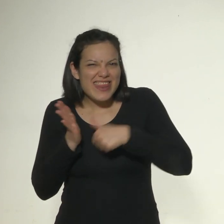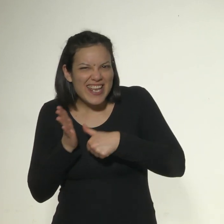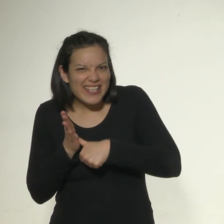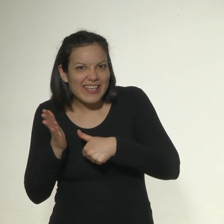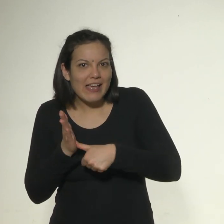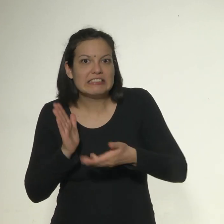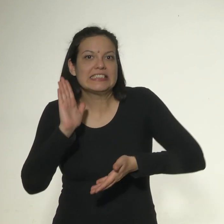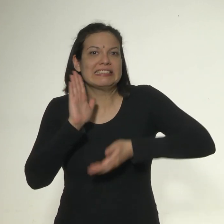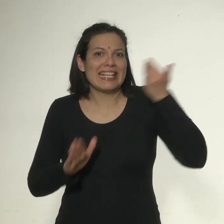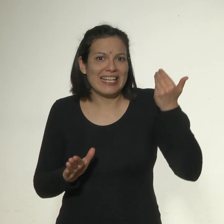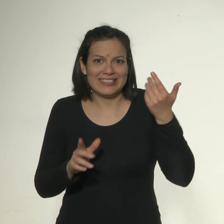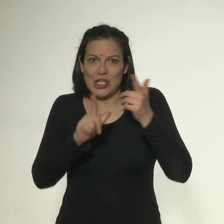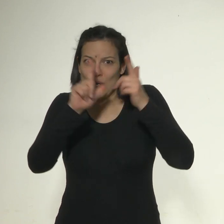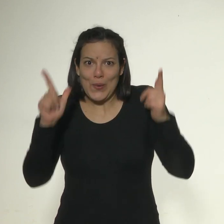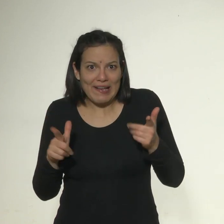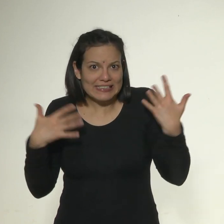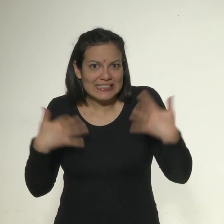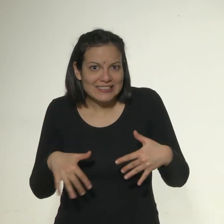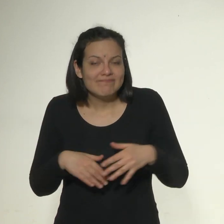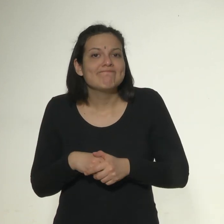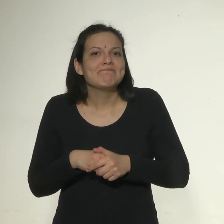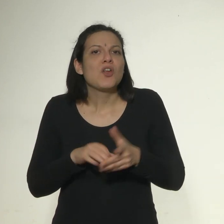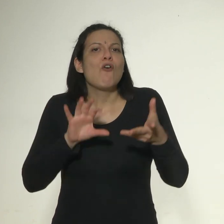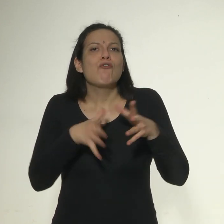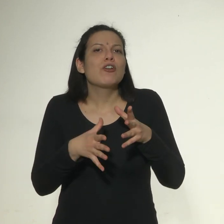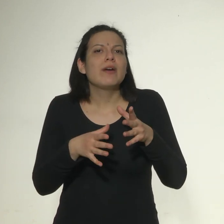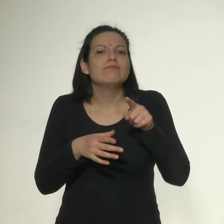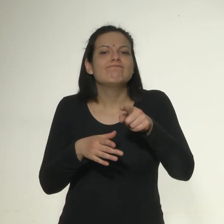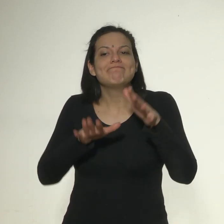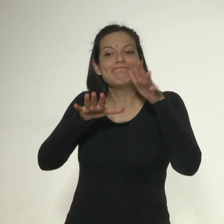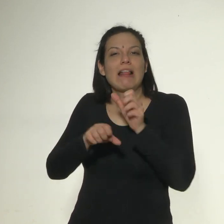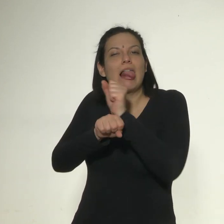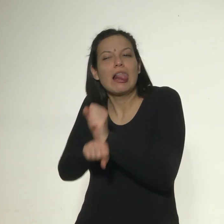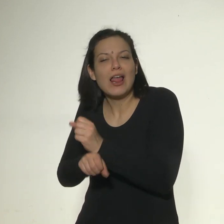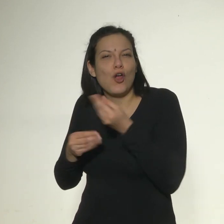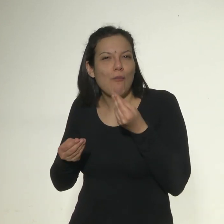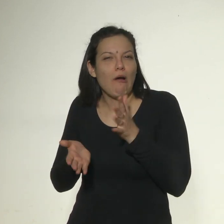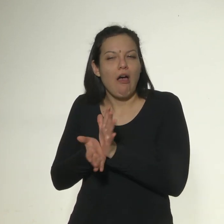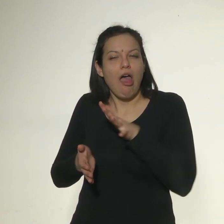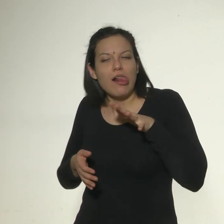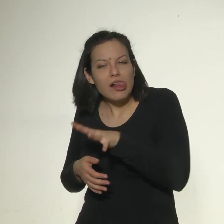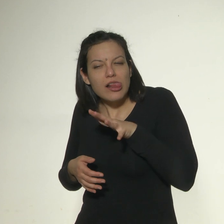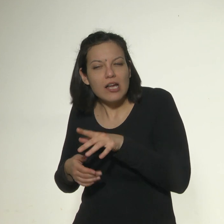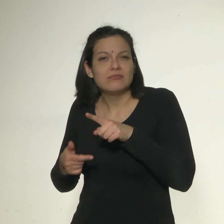identidad de las víctimas. La forma de retenerlas es mediante amenazas,